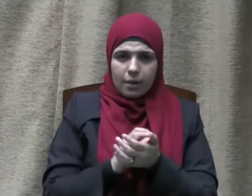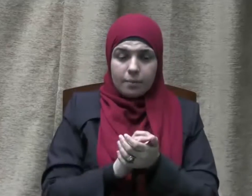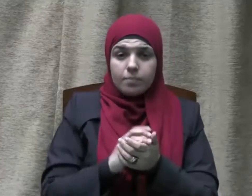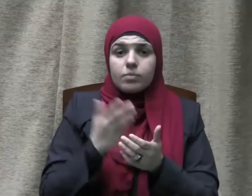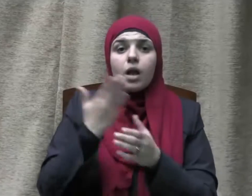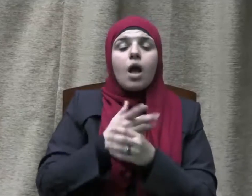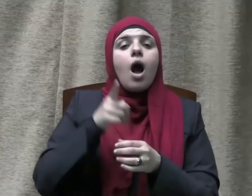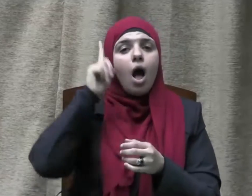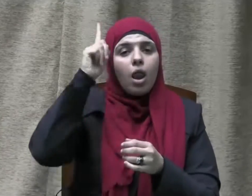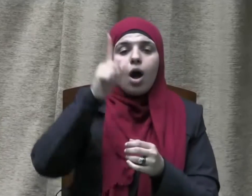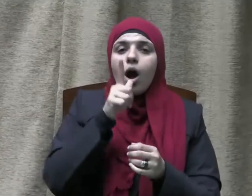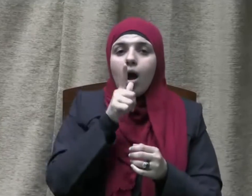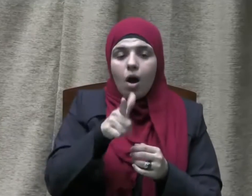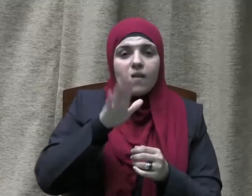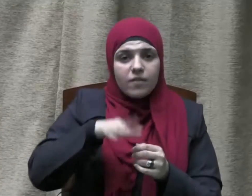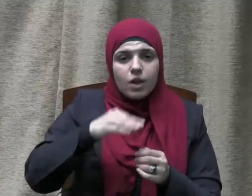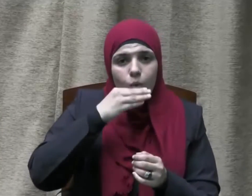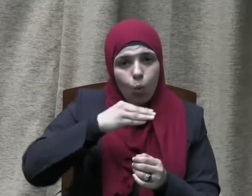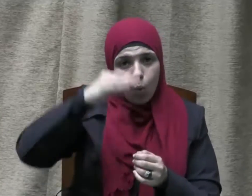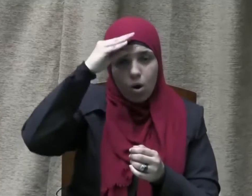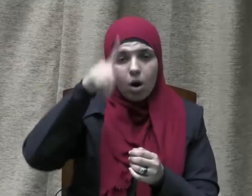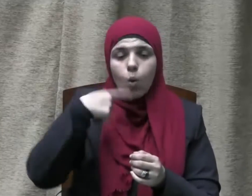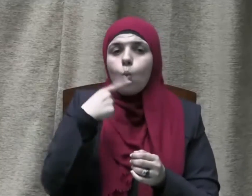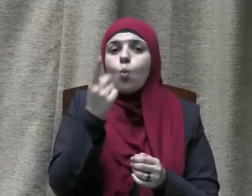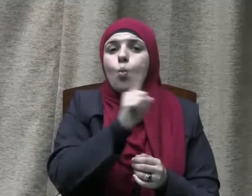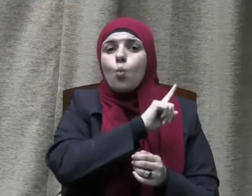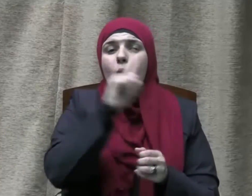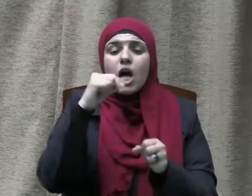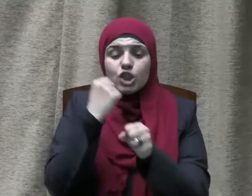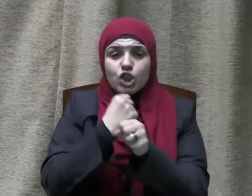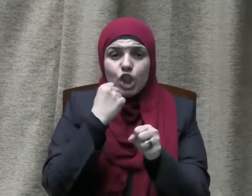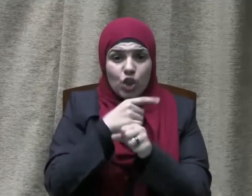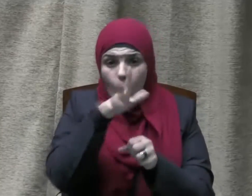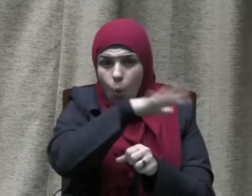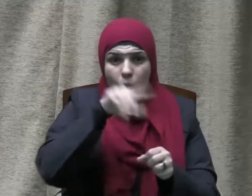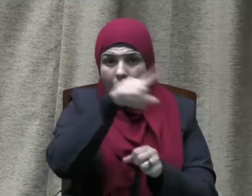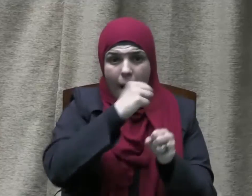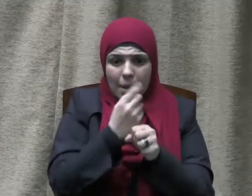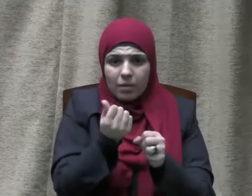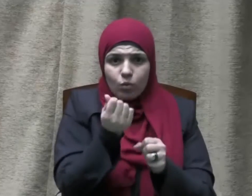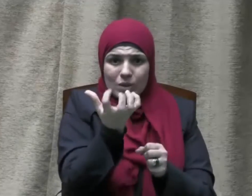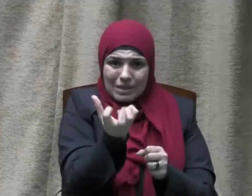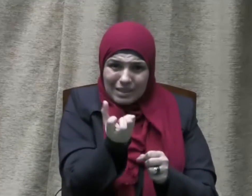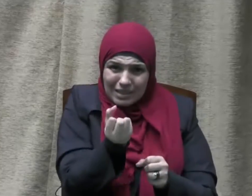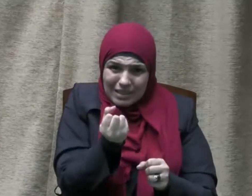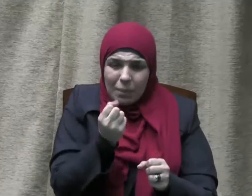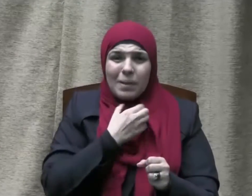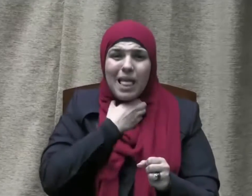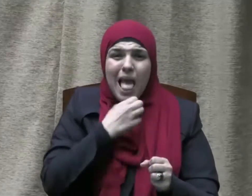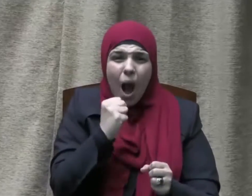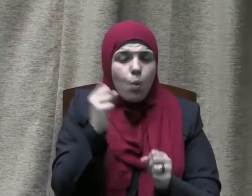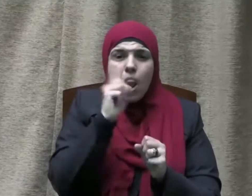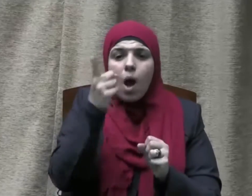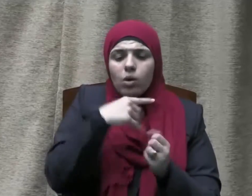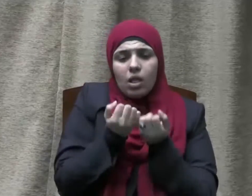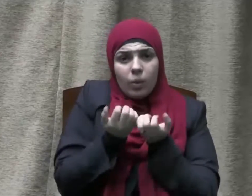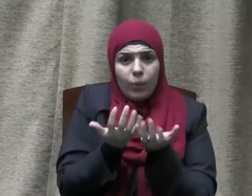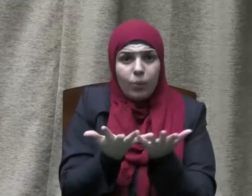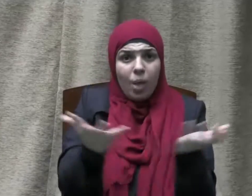يقول الحق سبحانه ولا تجعل يدك مغلولة إلى عنقك ولا تبسطها كل